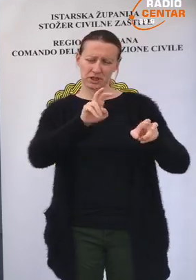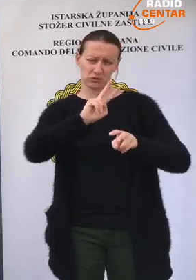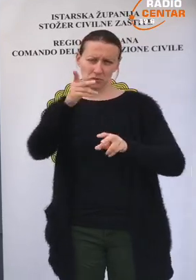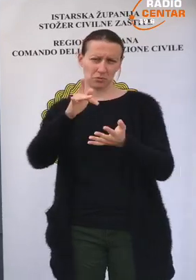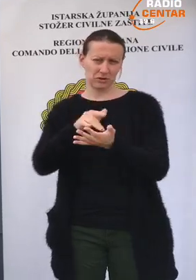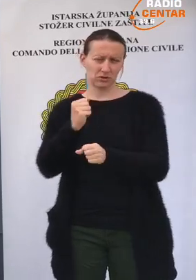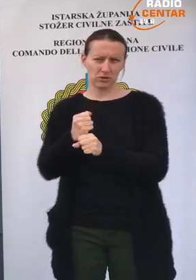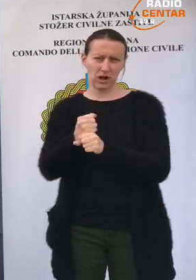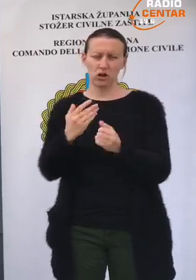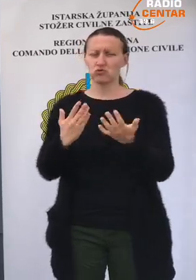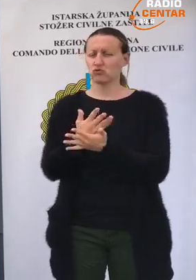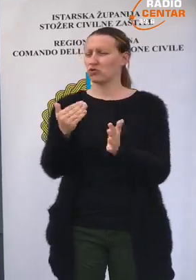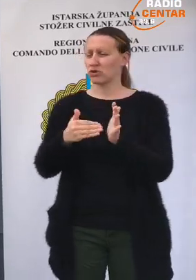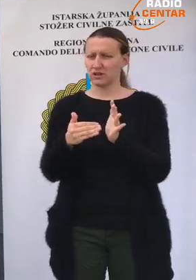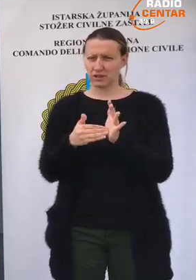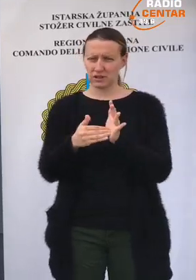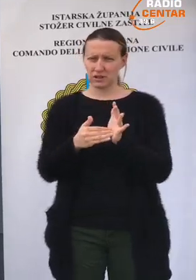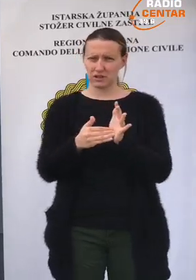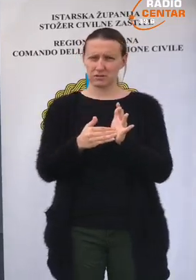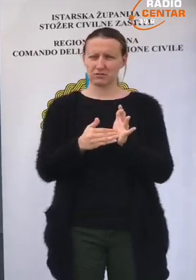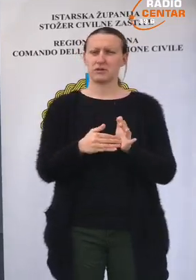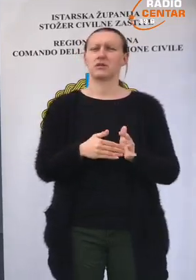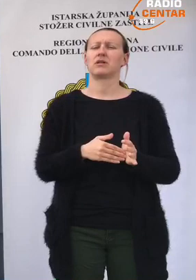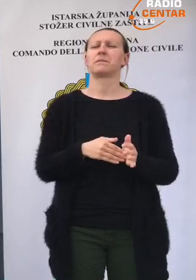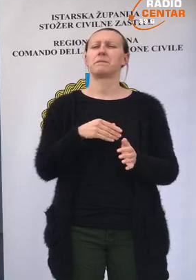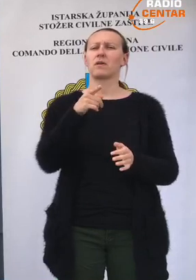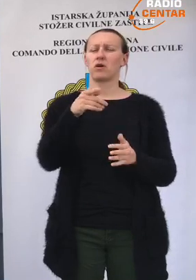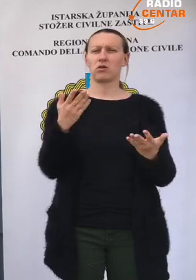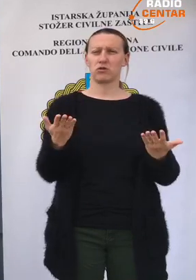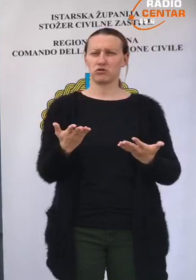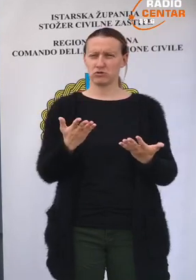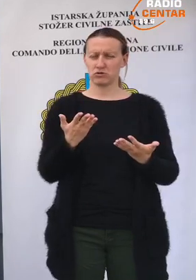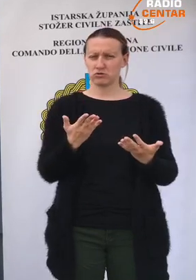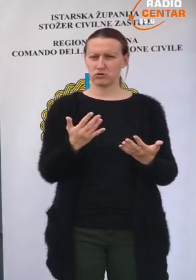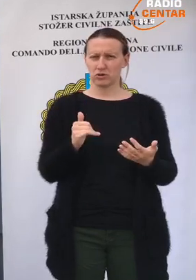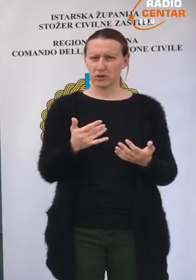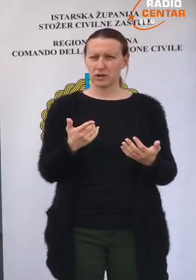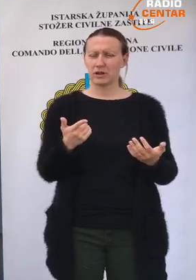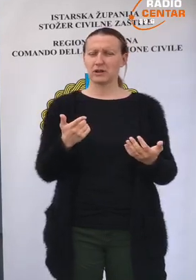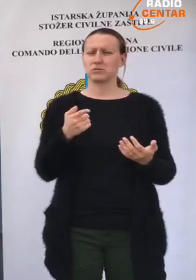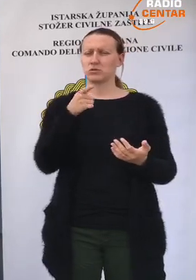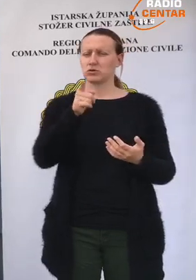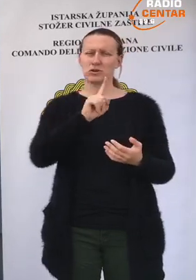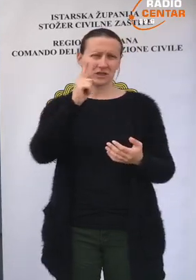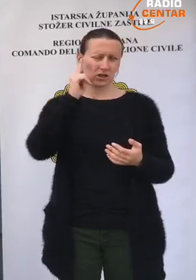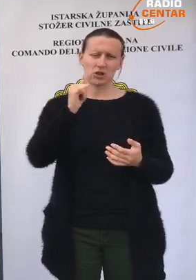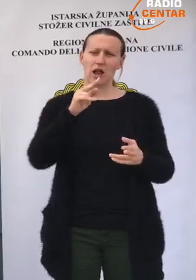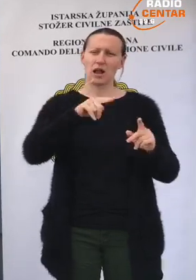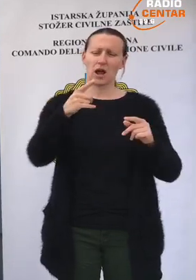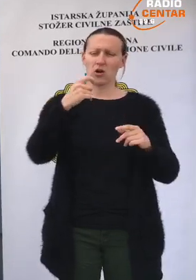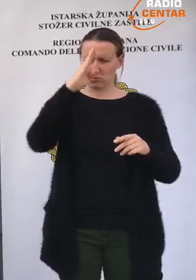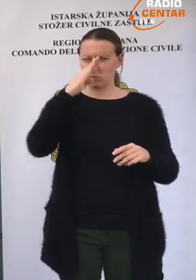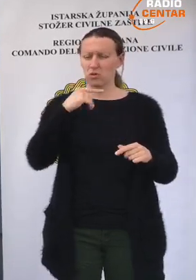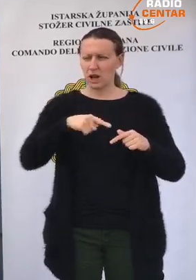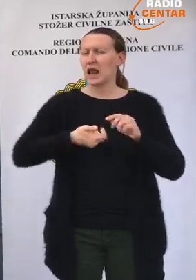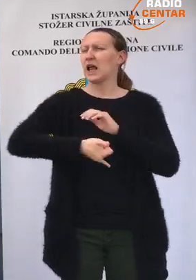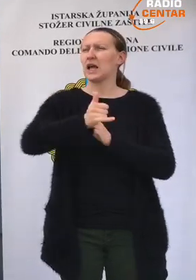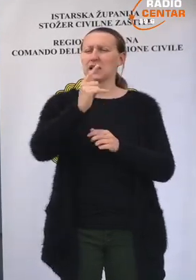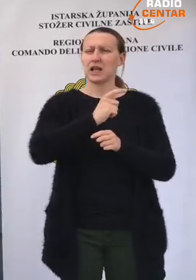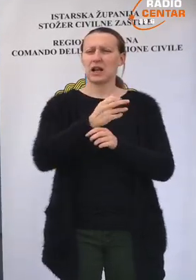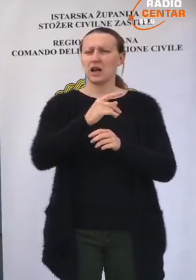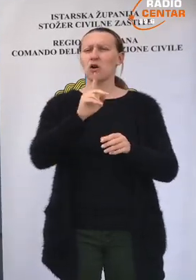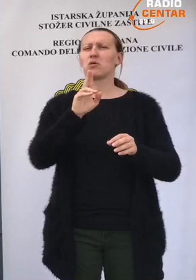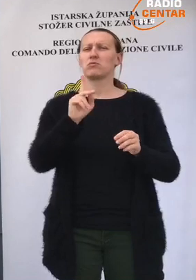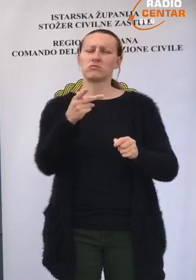ustanove u slučaju da zatreba. Ono što je, znači to ne znači da netko od ponedeljka ide,